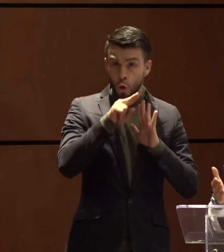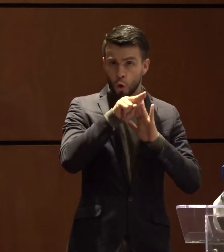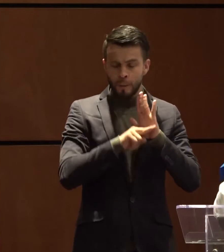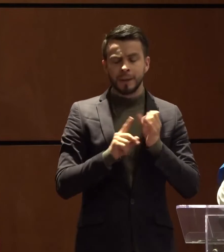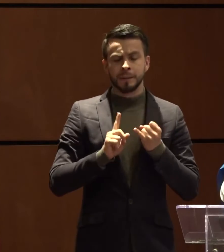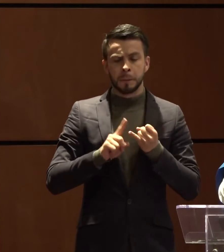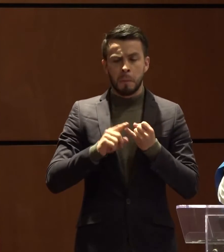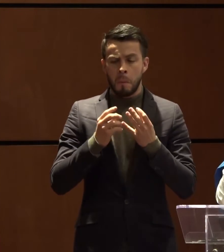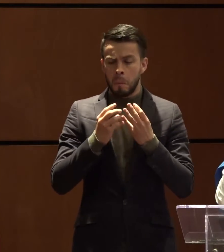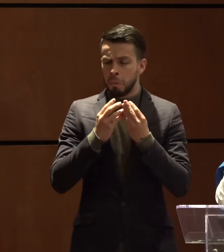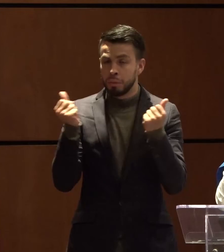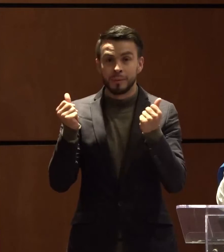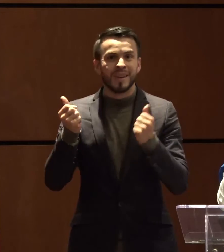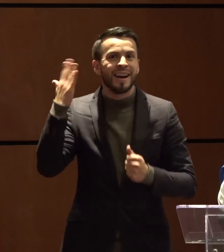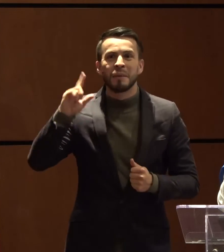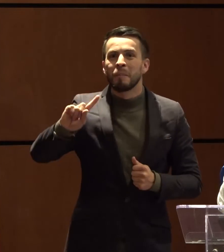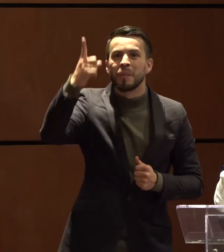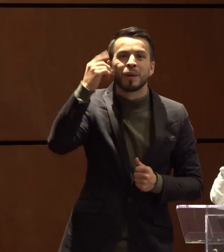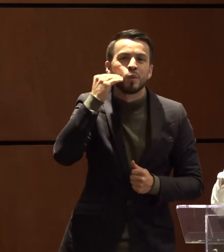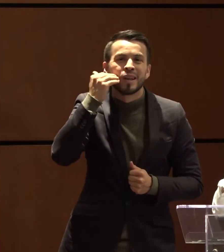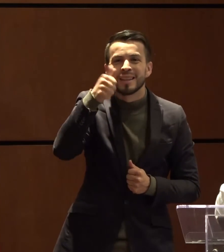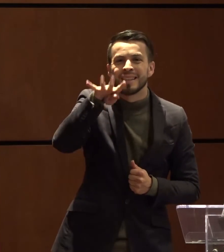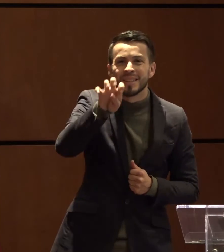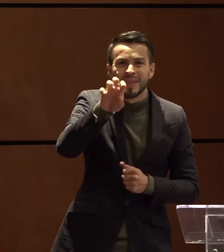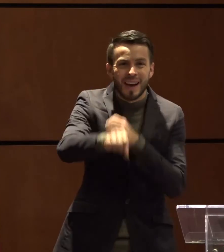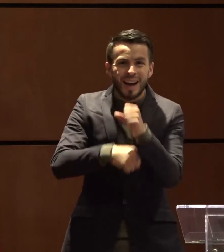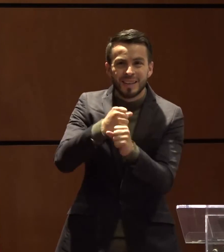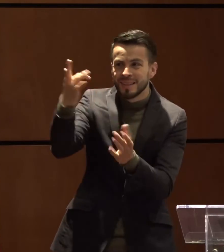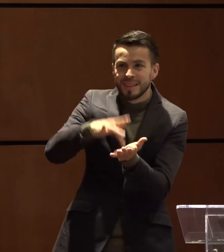puede ser superado. De hecho, el primer caso reportado en Bogotá y en Colombia ya fue superado.